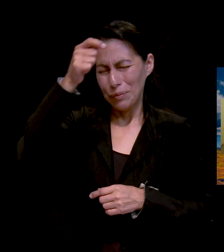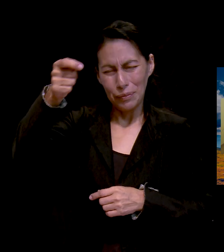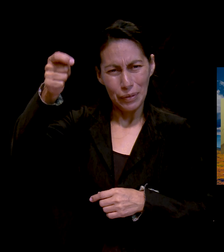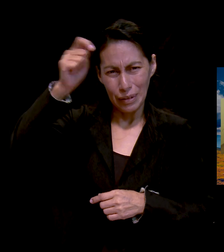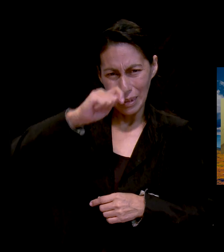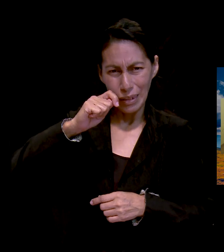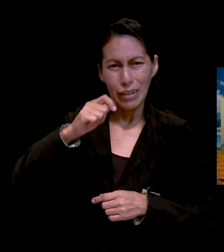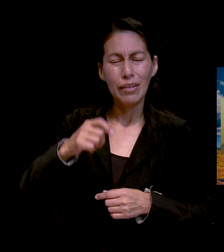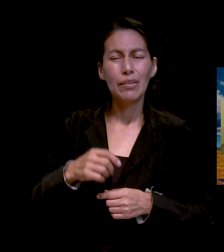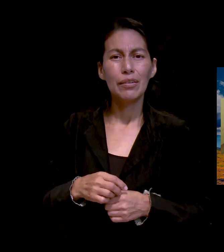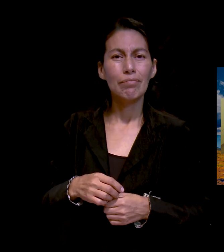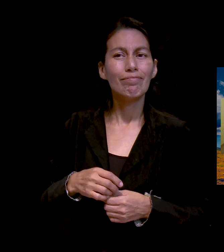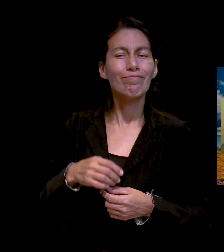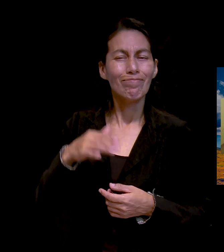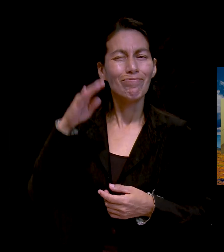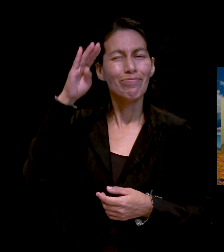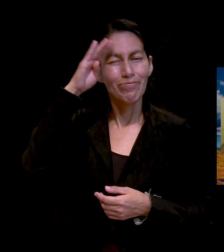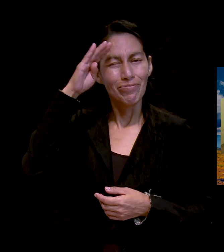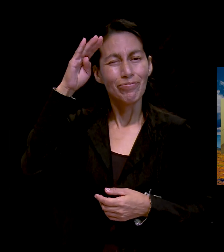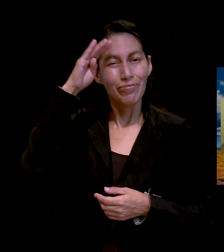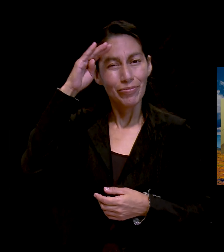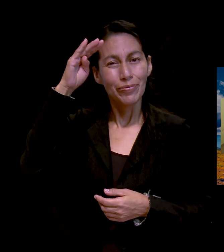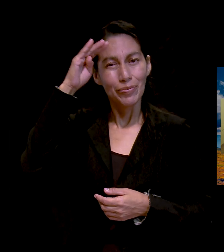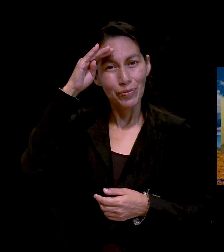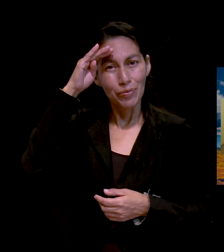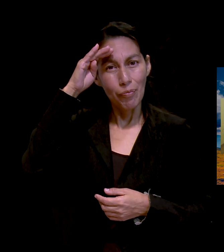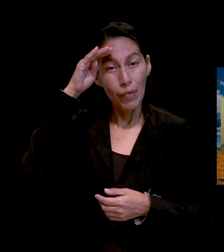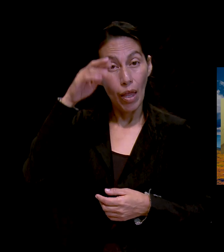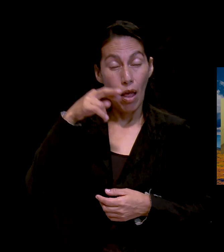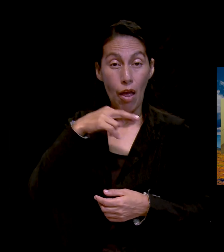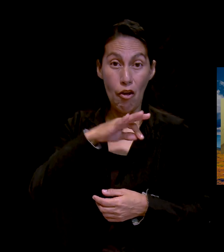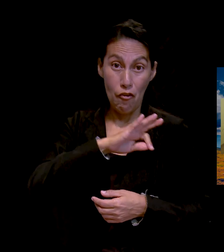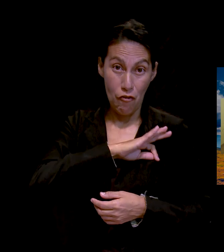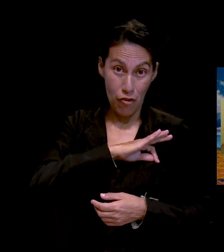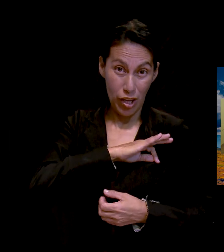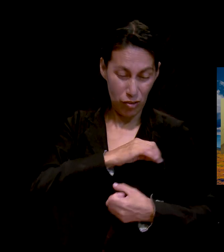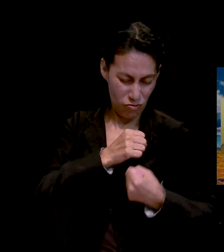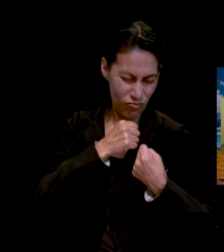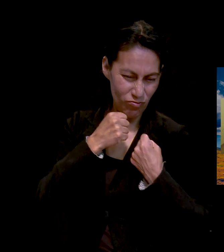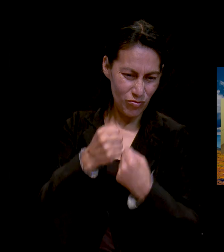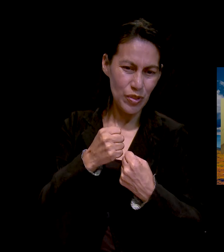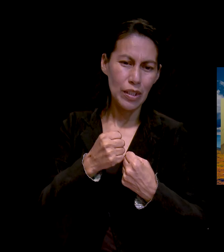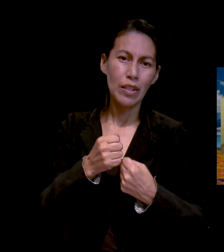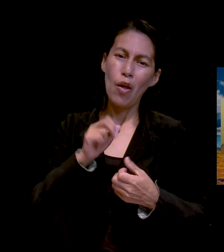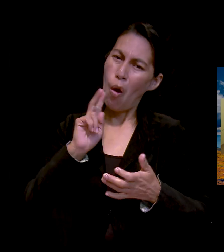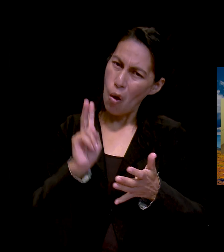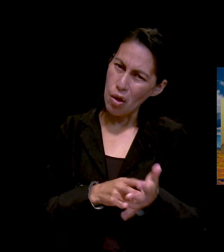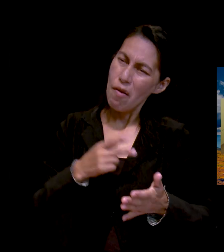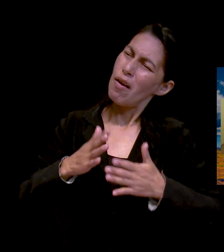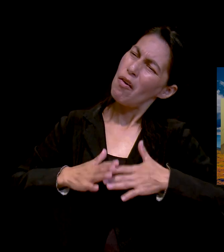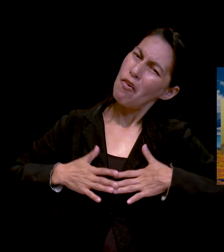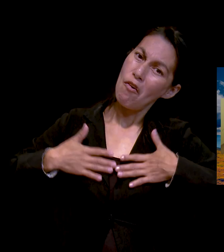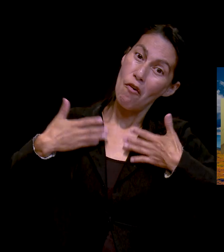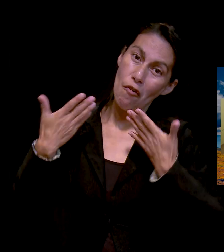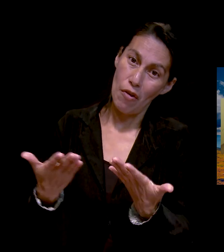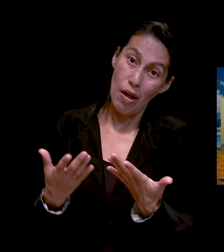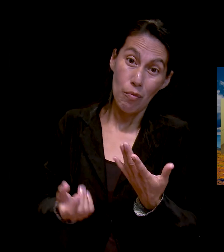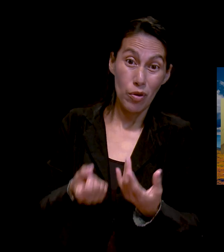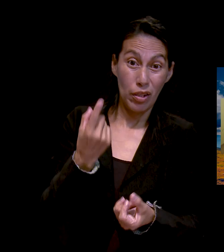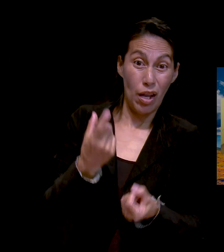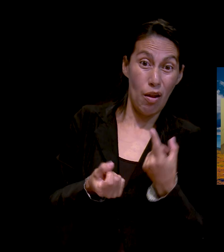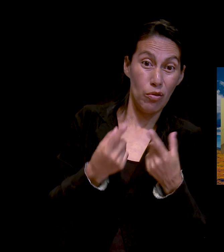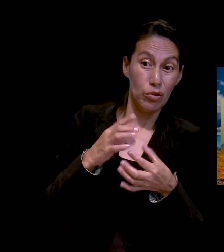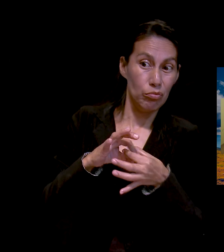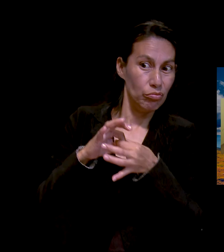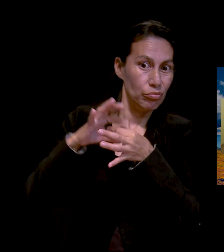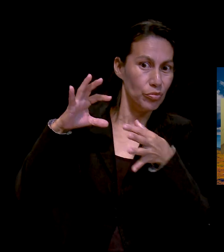Dios quería que nuestra fe se afirmara bastante, que volviéramos a confiar en Él. Tal vez nos estábamos desviando, no sé.